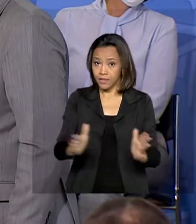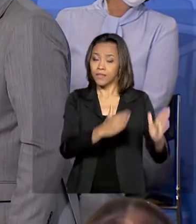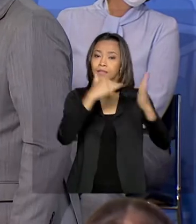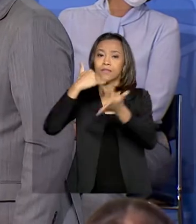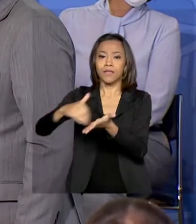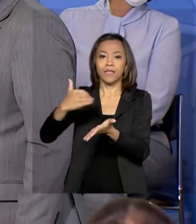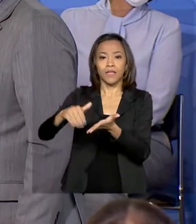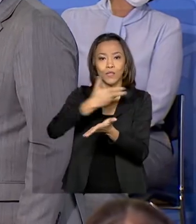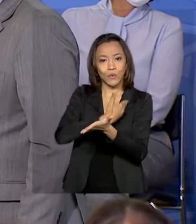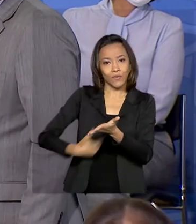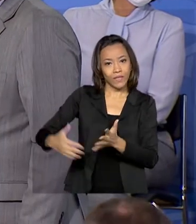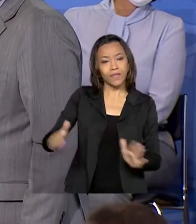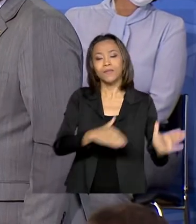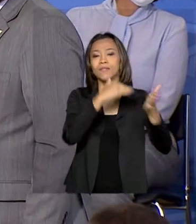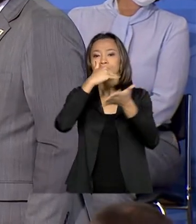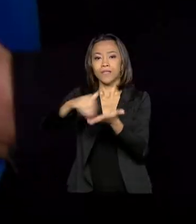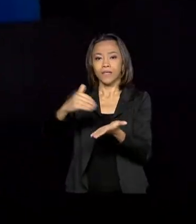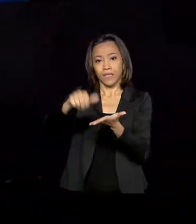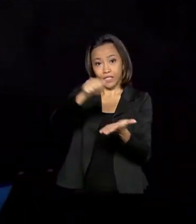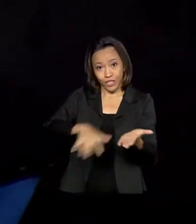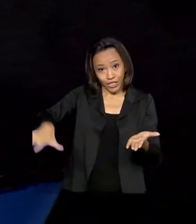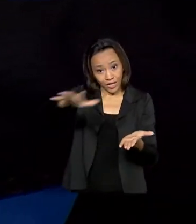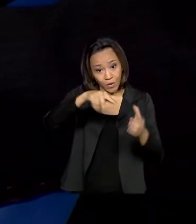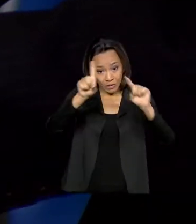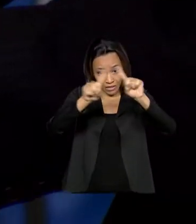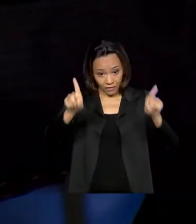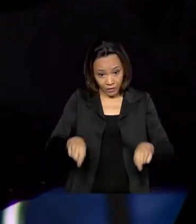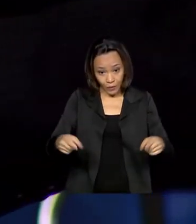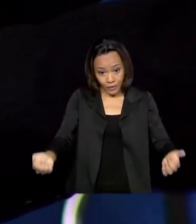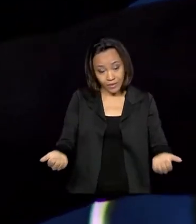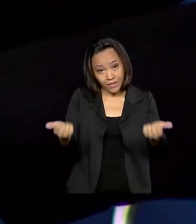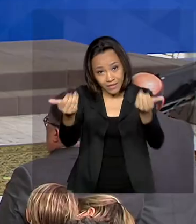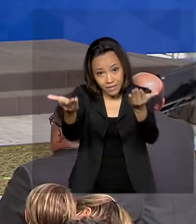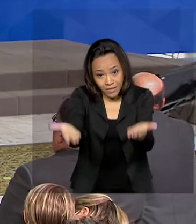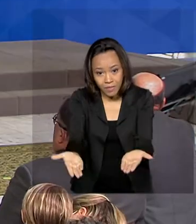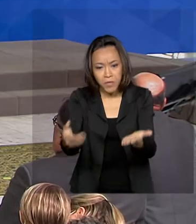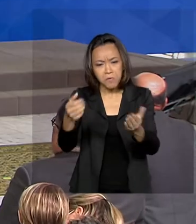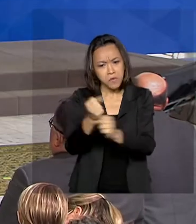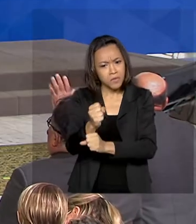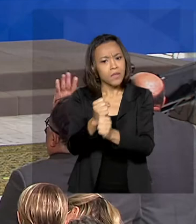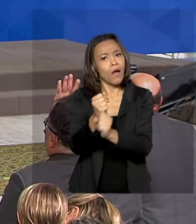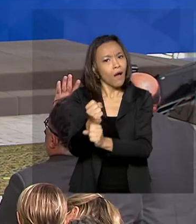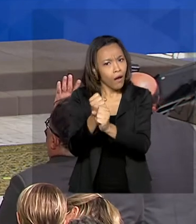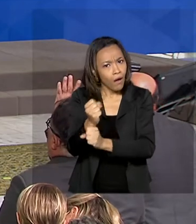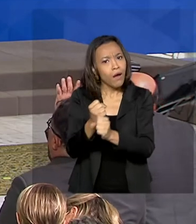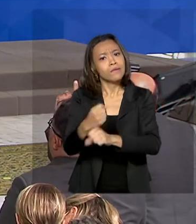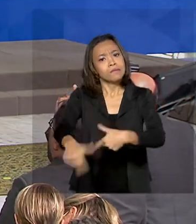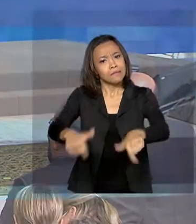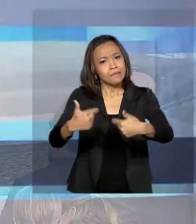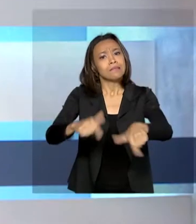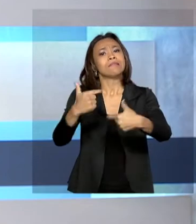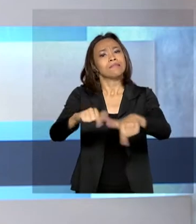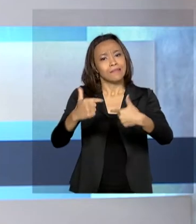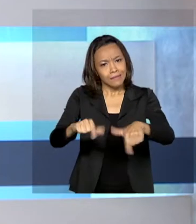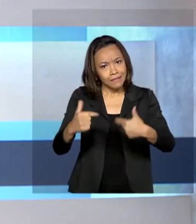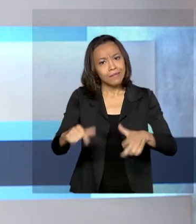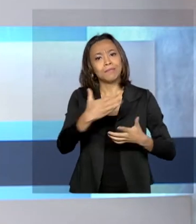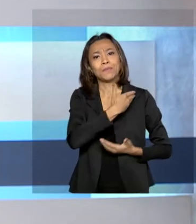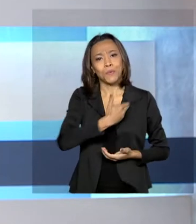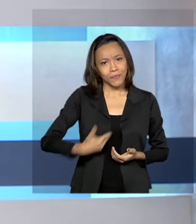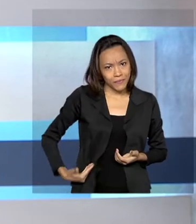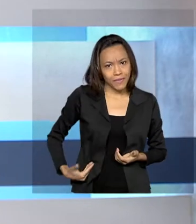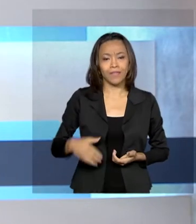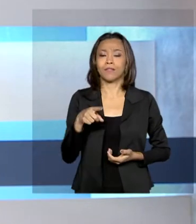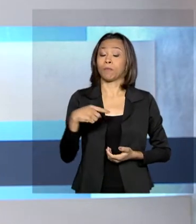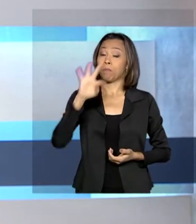e da Secretaria-Geral. Os servidores receberam condecorações pelo tempo de serviço prestado ao governo. O presidente